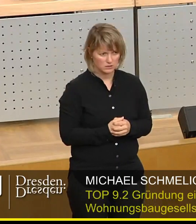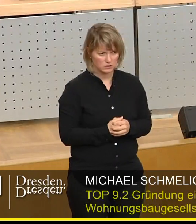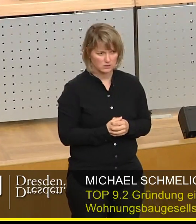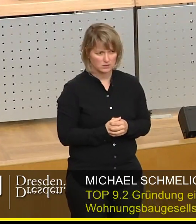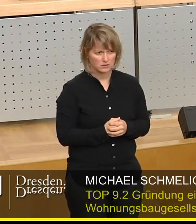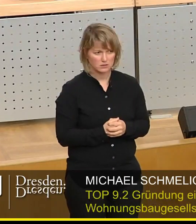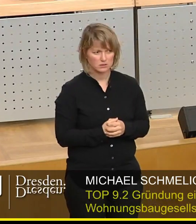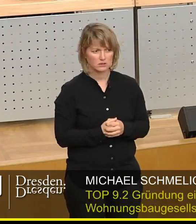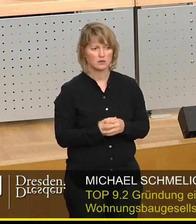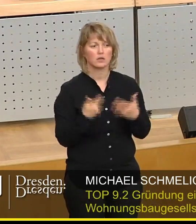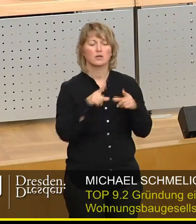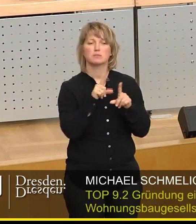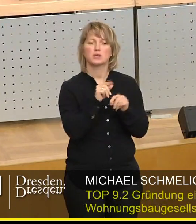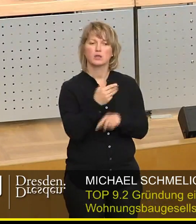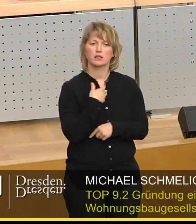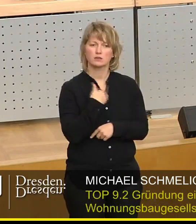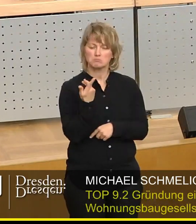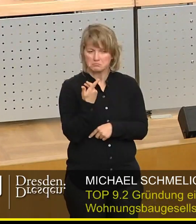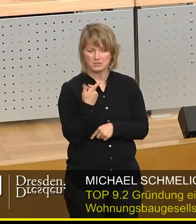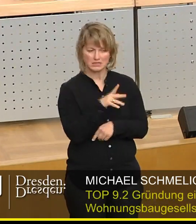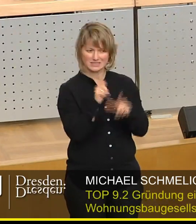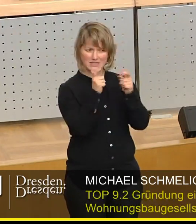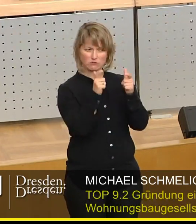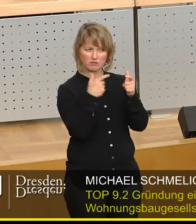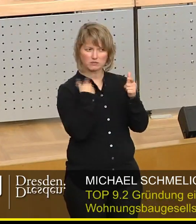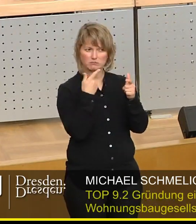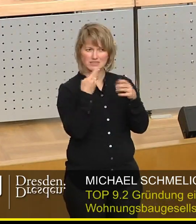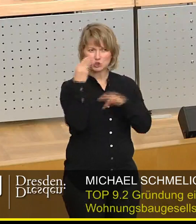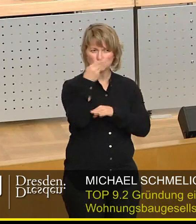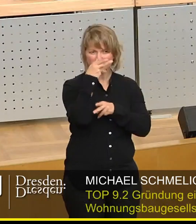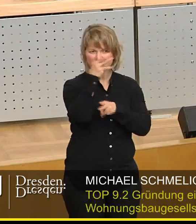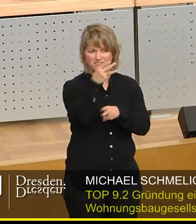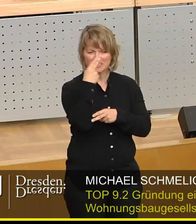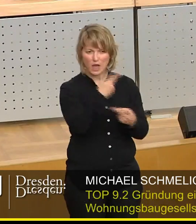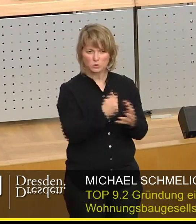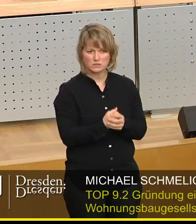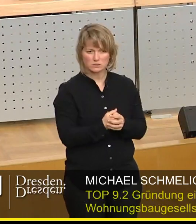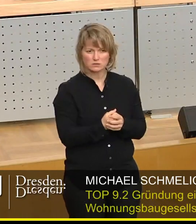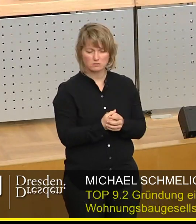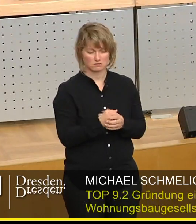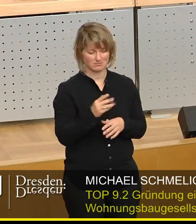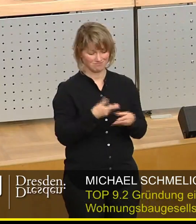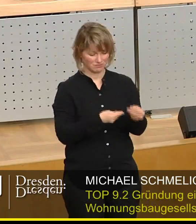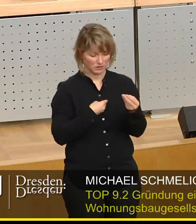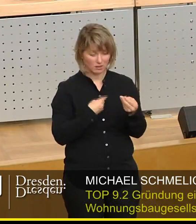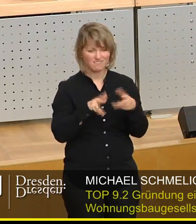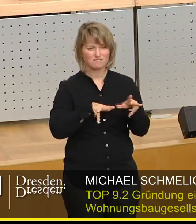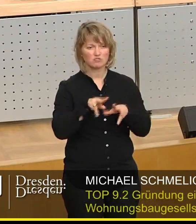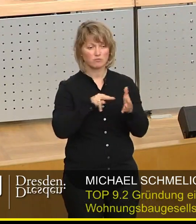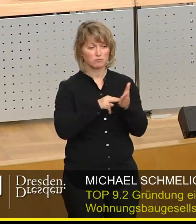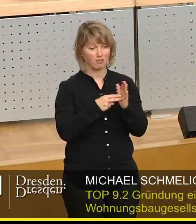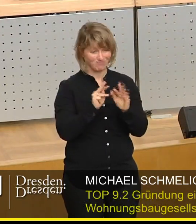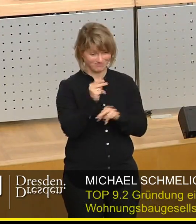mit welcher Perspektive ich diese Gesellschaft gründe. Stattdessen wurde uns ein Wirtschaftsplan, der wurde auch tatsächlich ein solcher